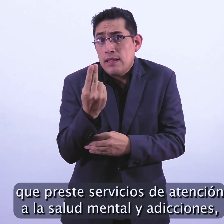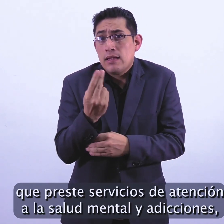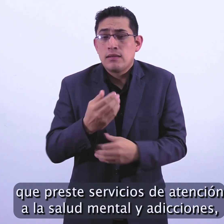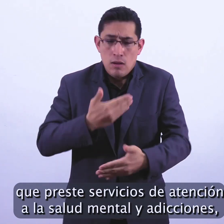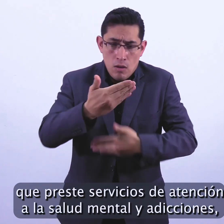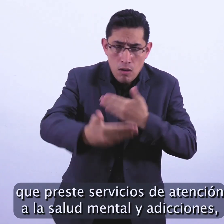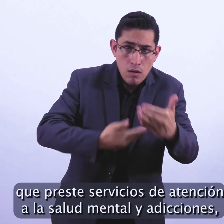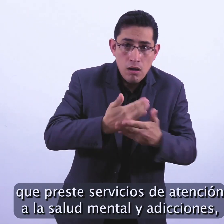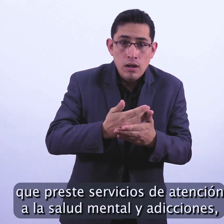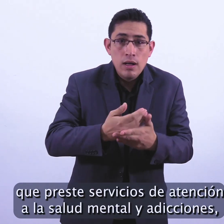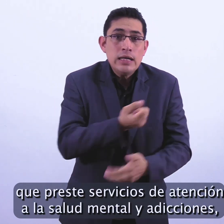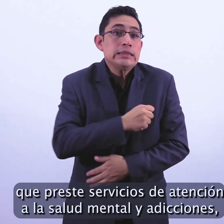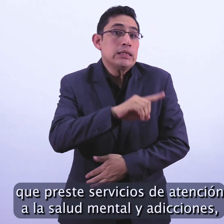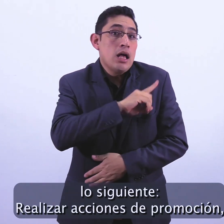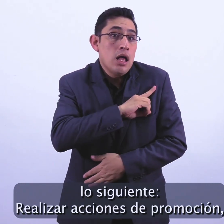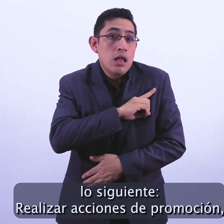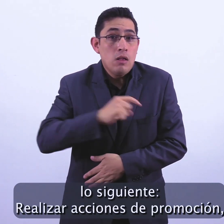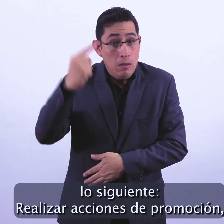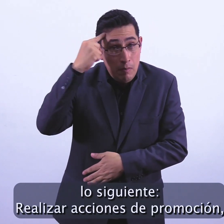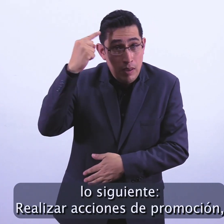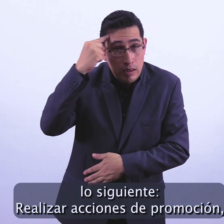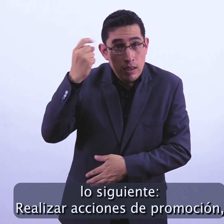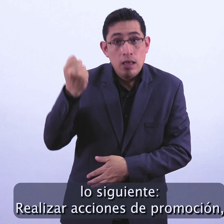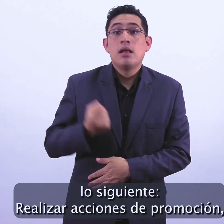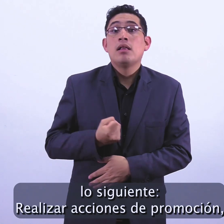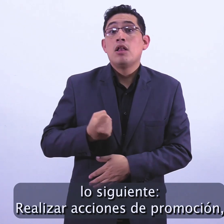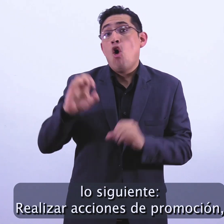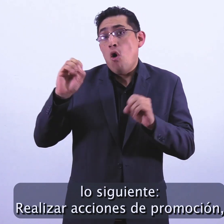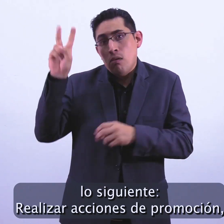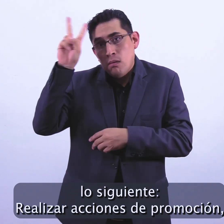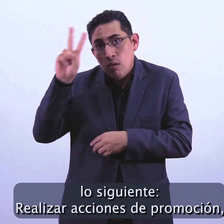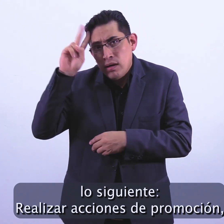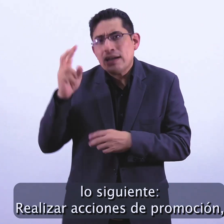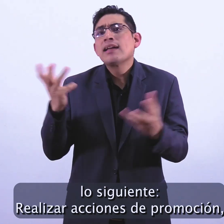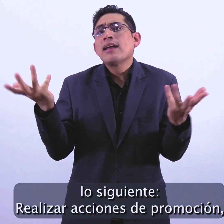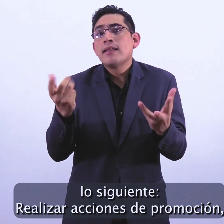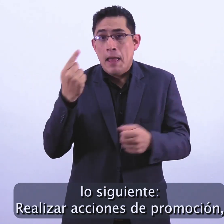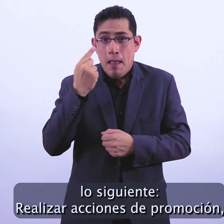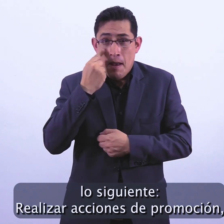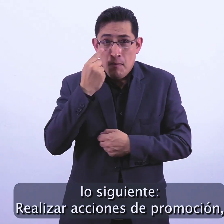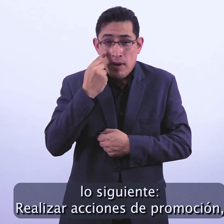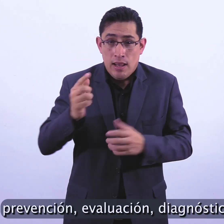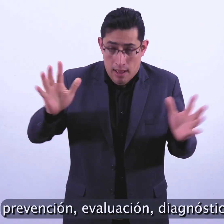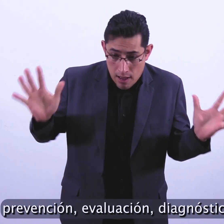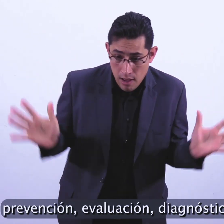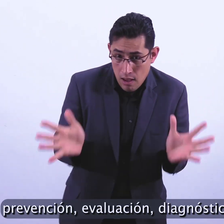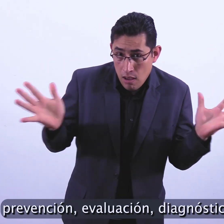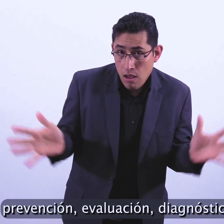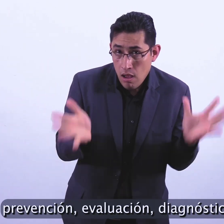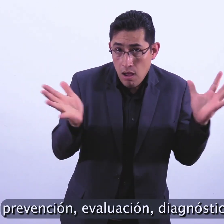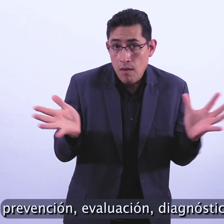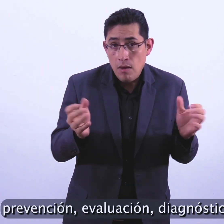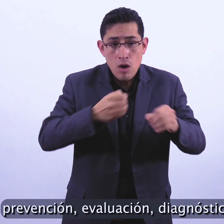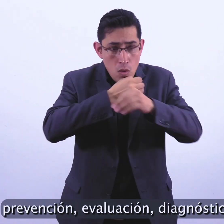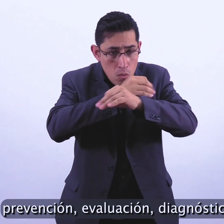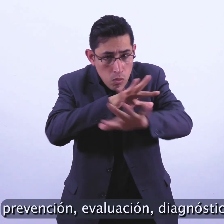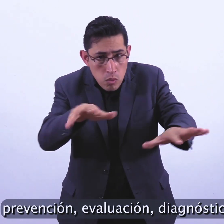salud mental y adicciones lo siguiente. Realizar acciones de promoción, prevención, evaluación,